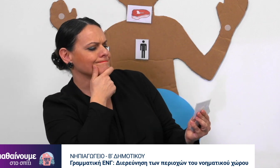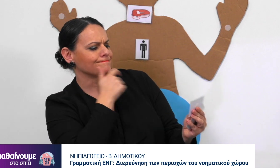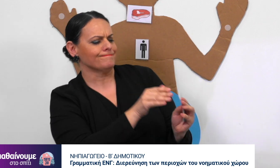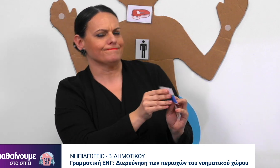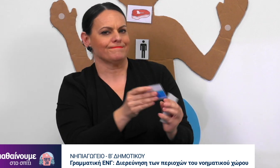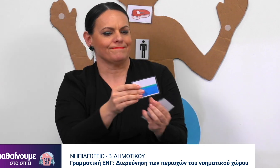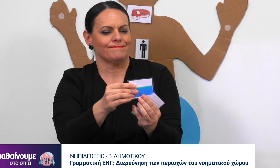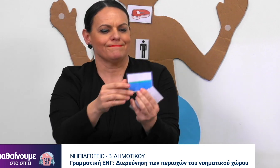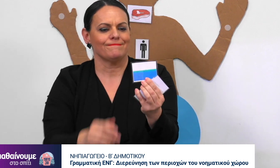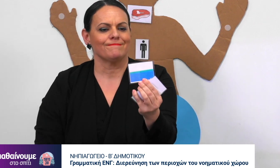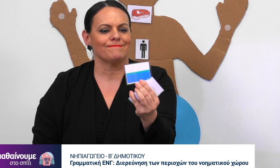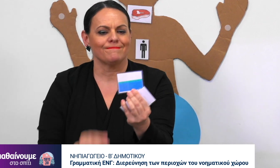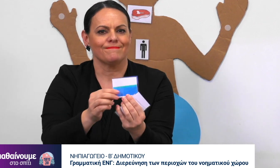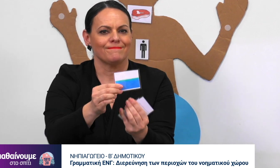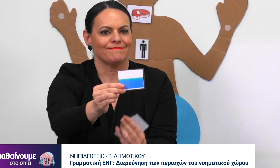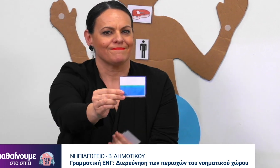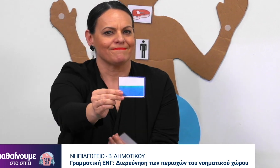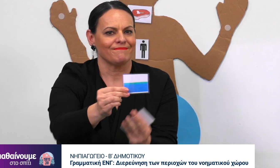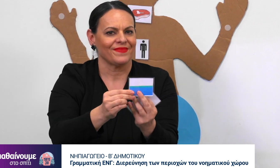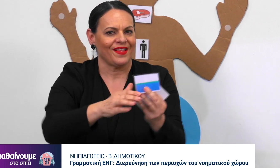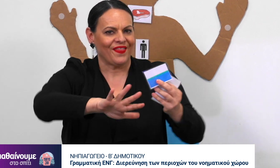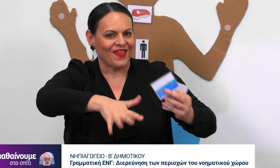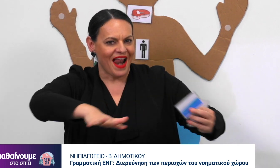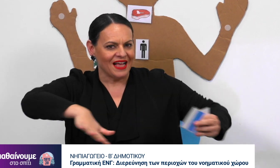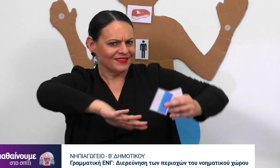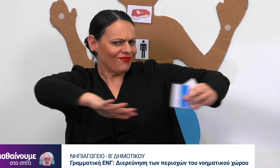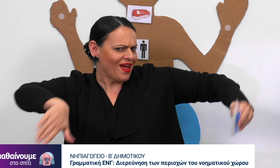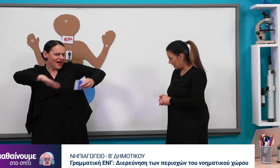Το νόημα για αυτήν την εικόνα είναι θάλασσα.